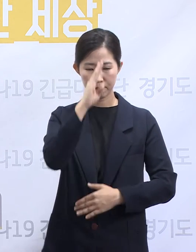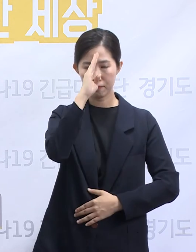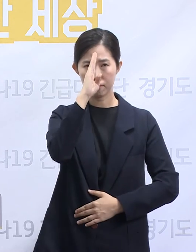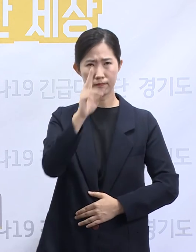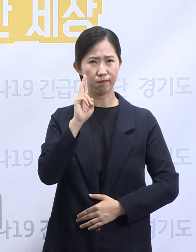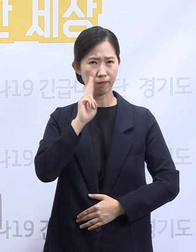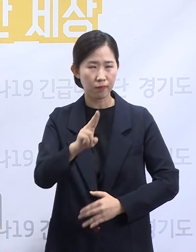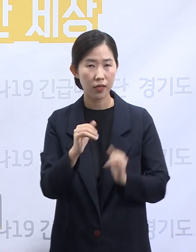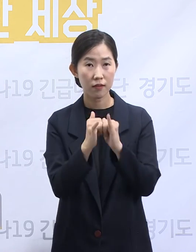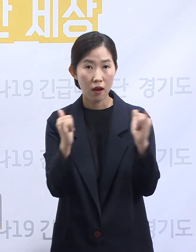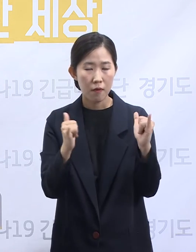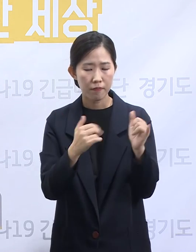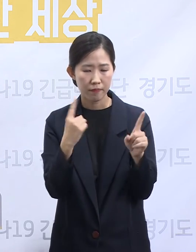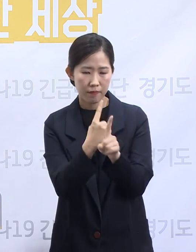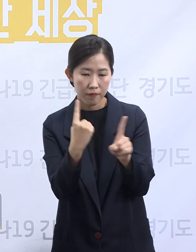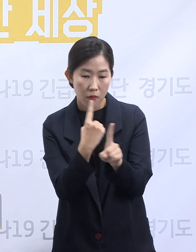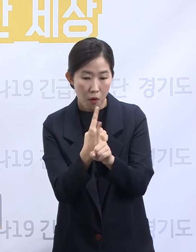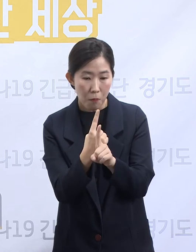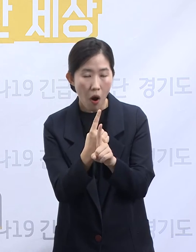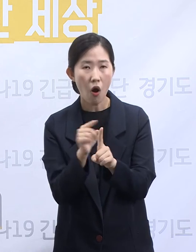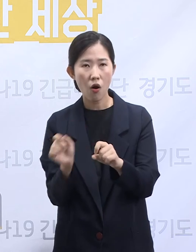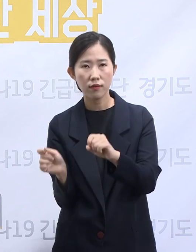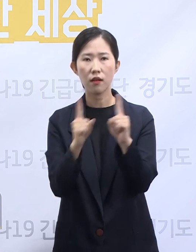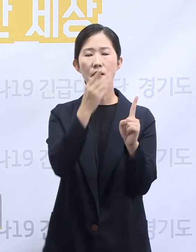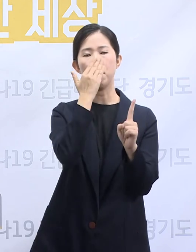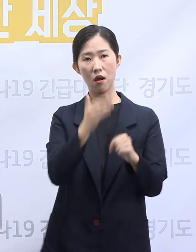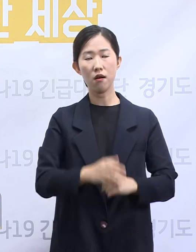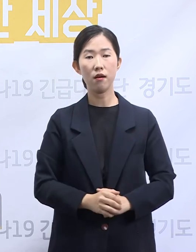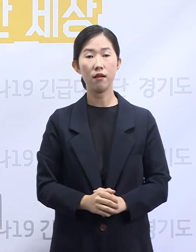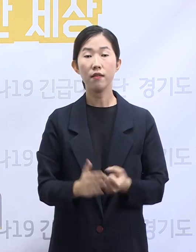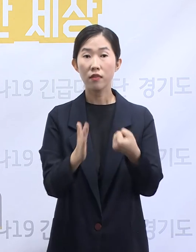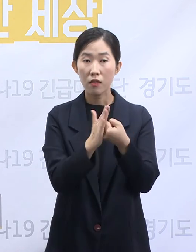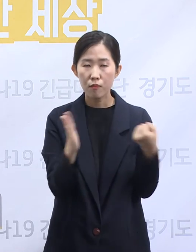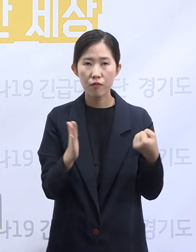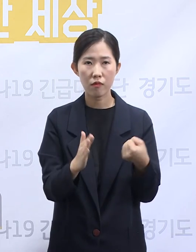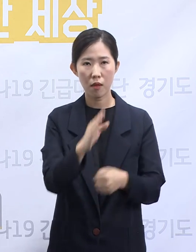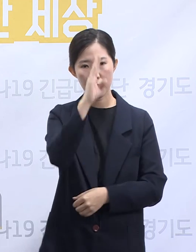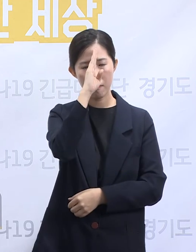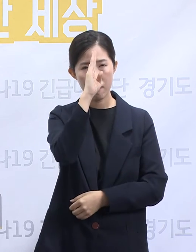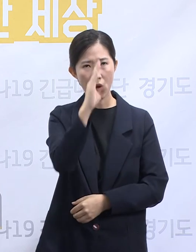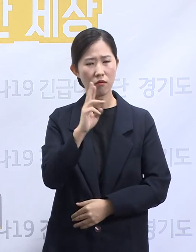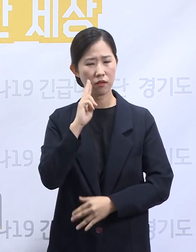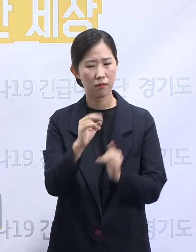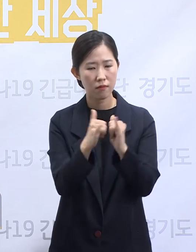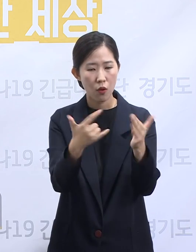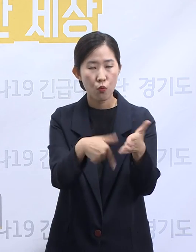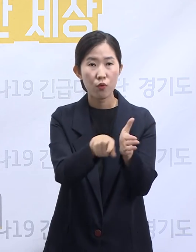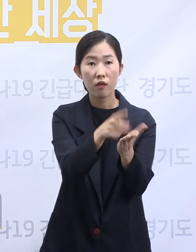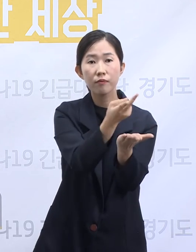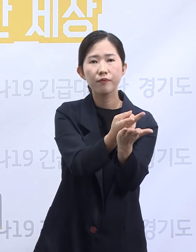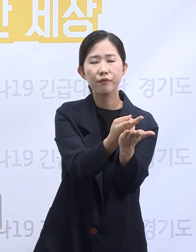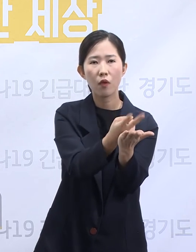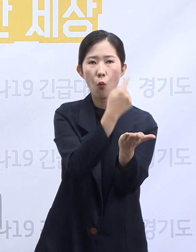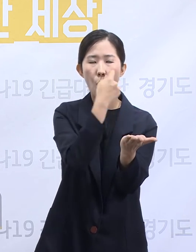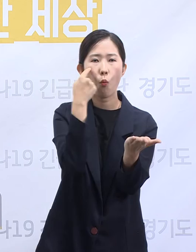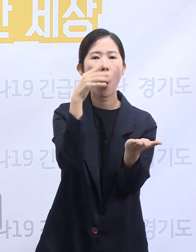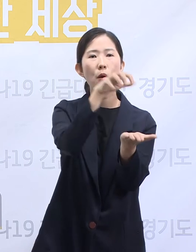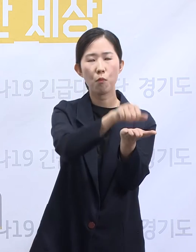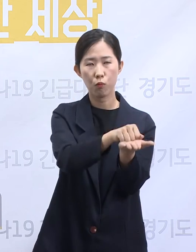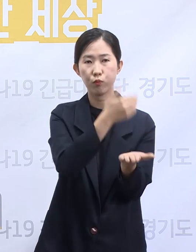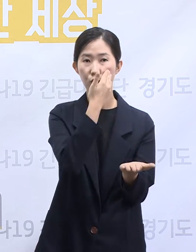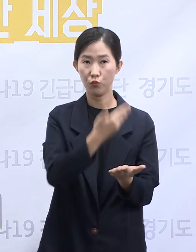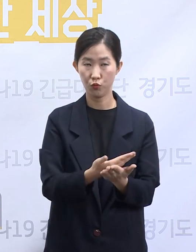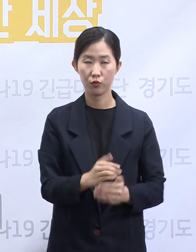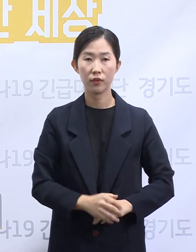최대한 지키는 것입니다. 그러기 위해선 중환자 치료 병상이 충분한 확보가 중요합니다. 지금까지 경기도는